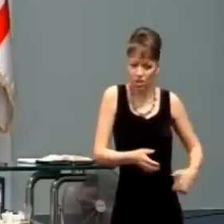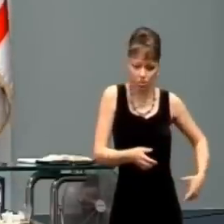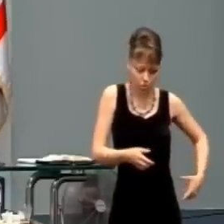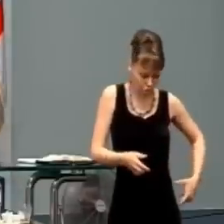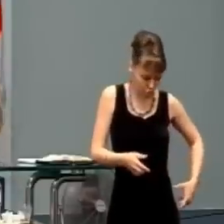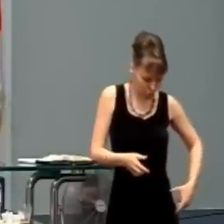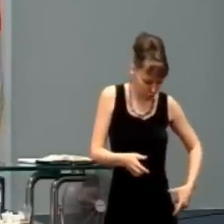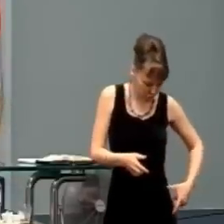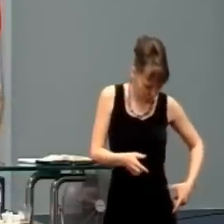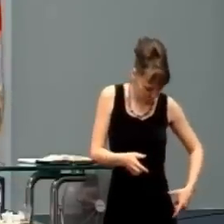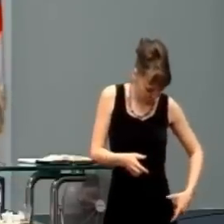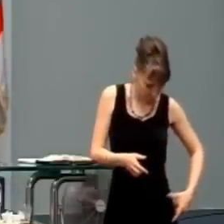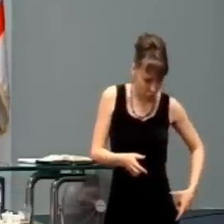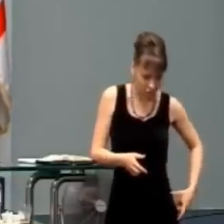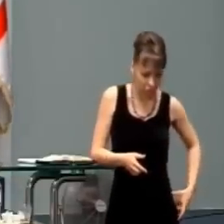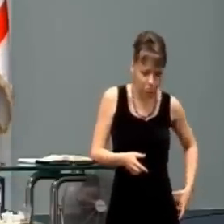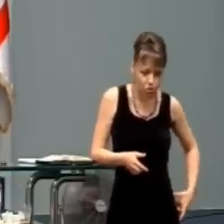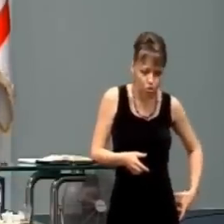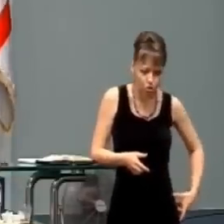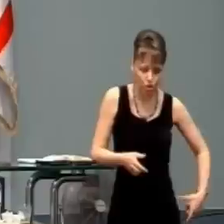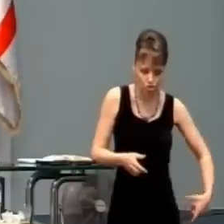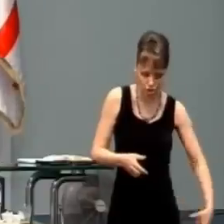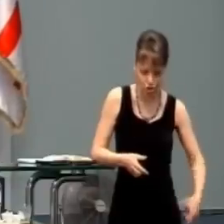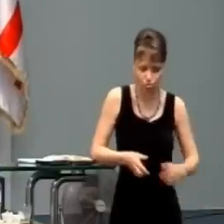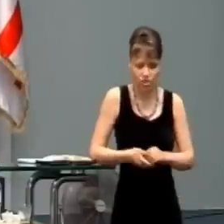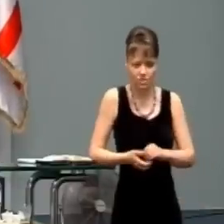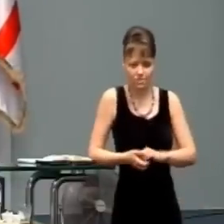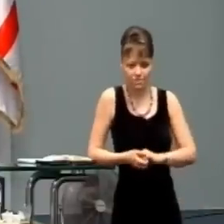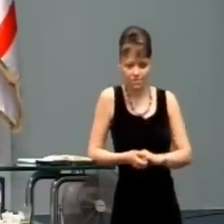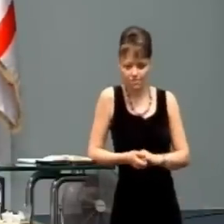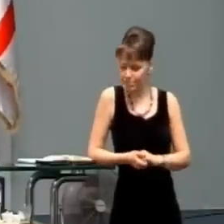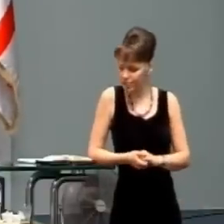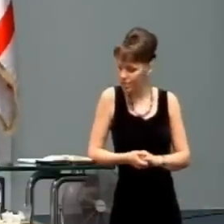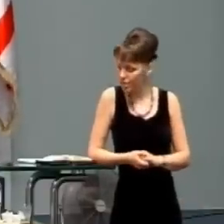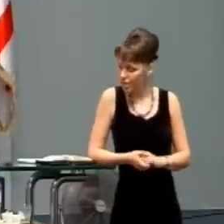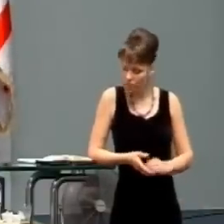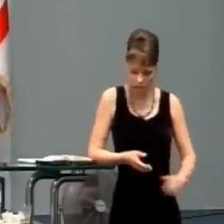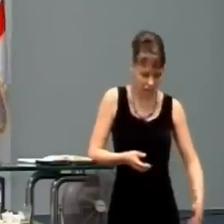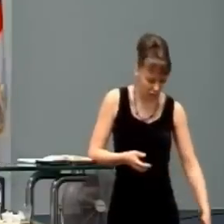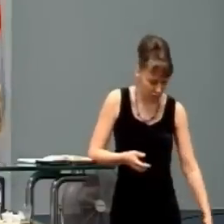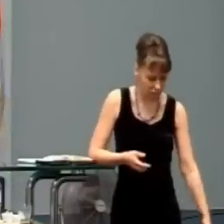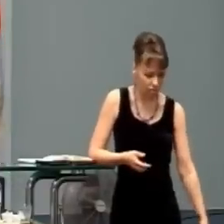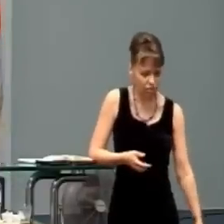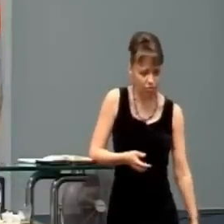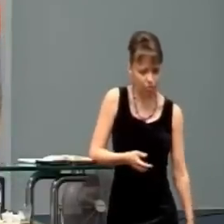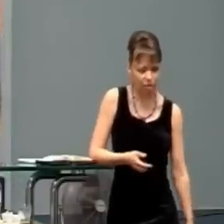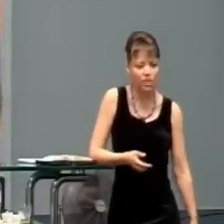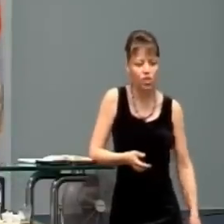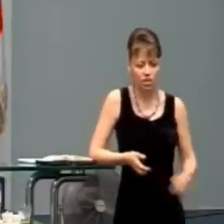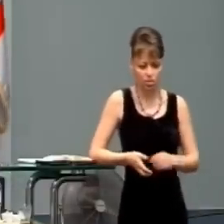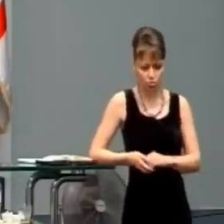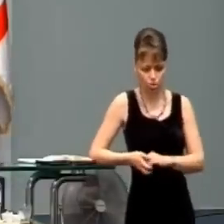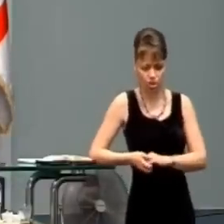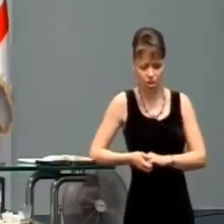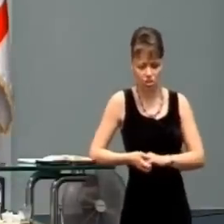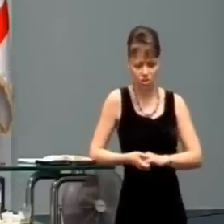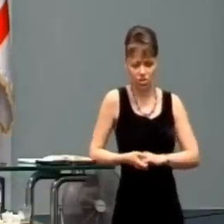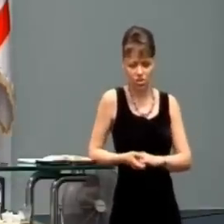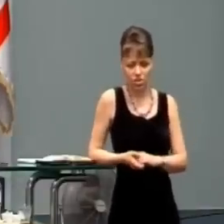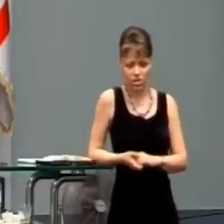Mala zlomenú panvu a bedernú kost. Mala aj zlomený členok,